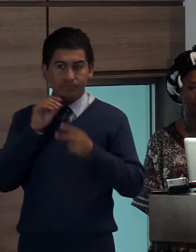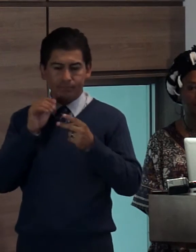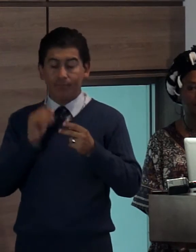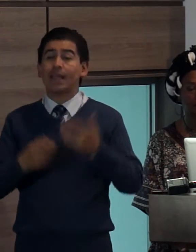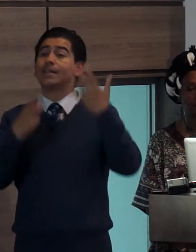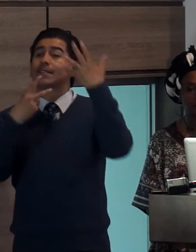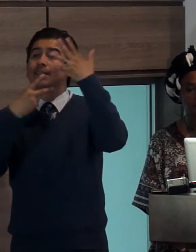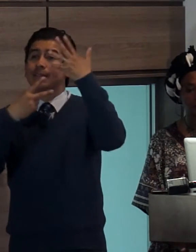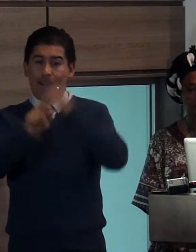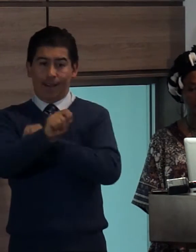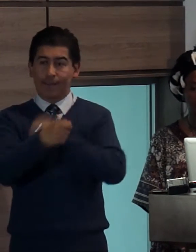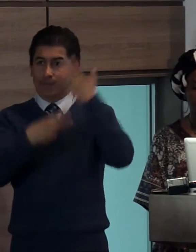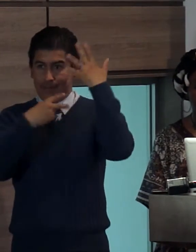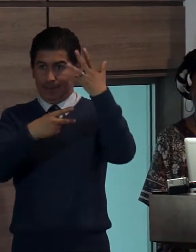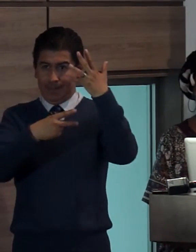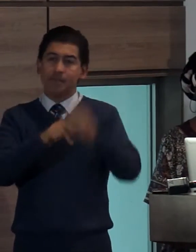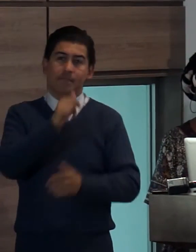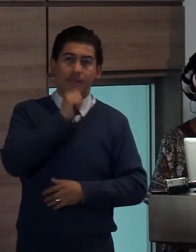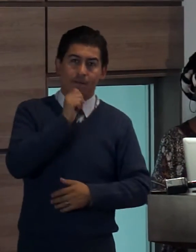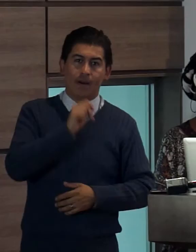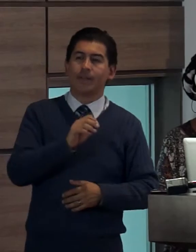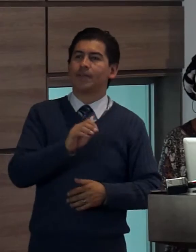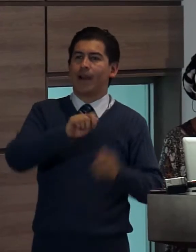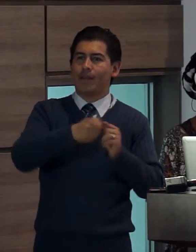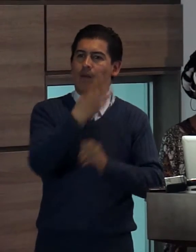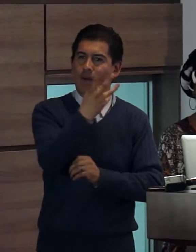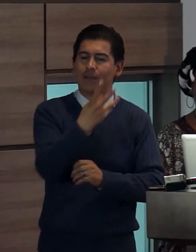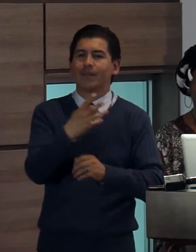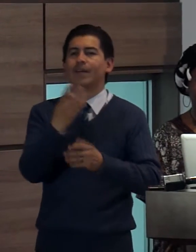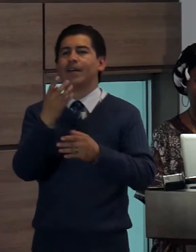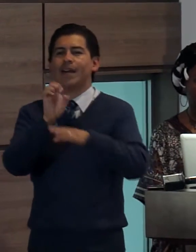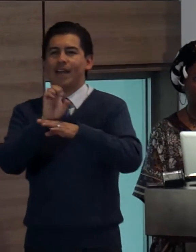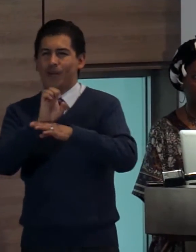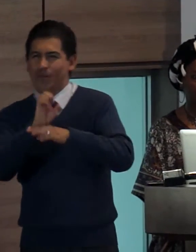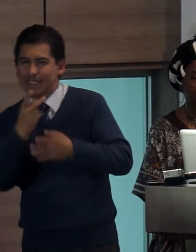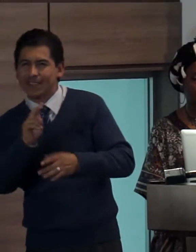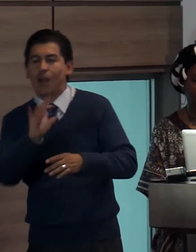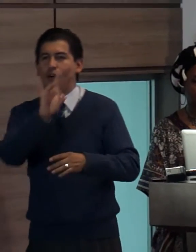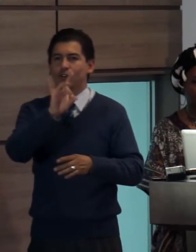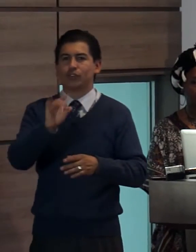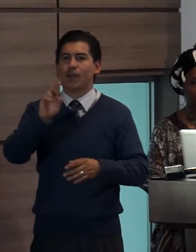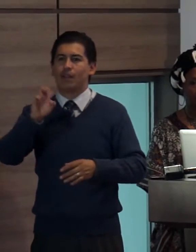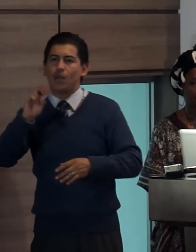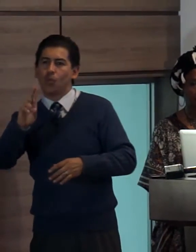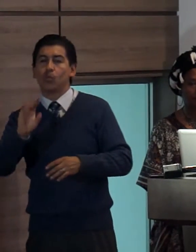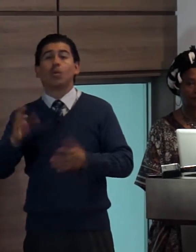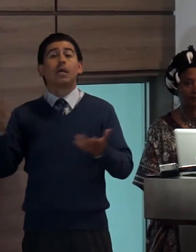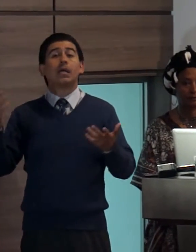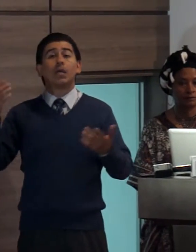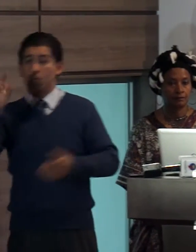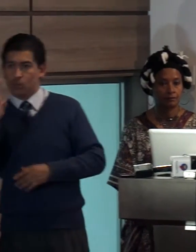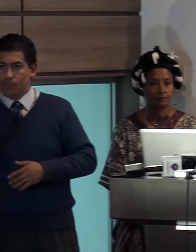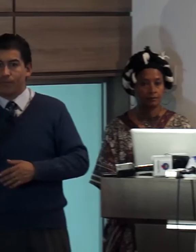canales nacionales cuatro privados que fueron Telemazona Secuavisa RTS Canal 1 un canal público que